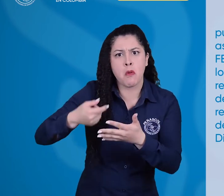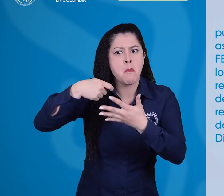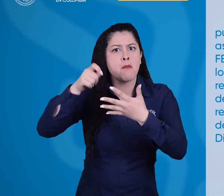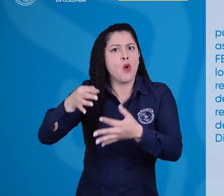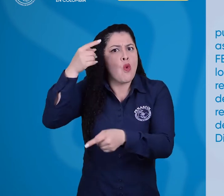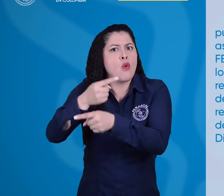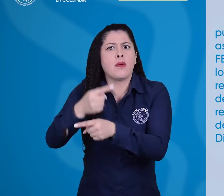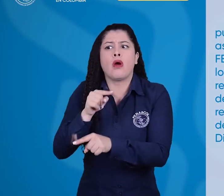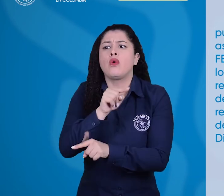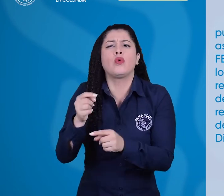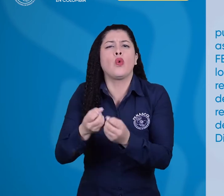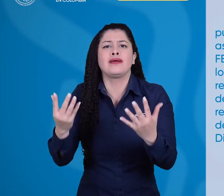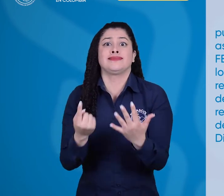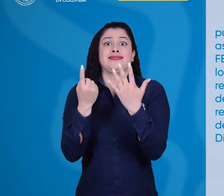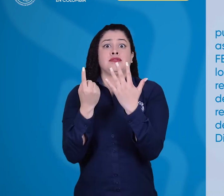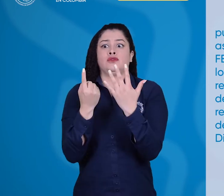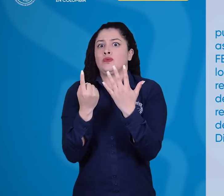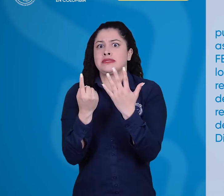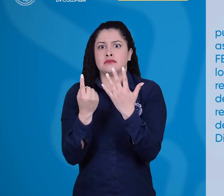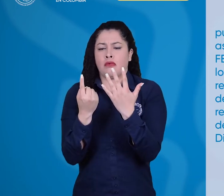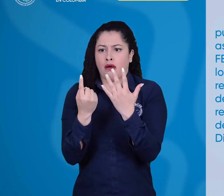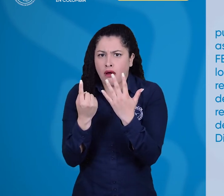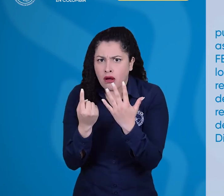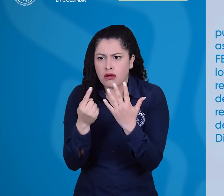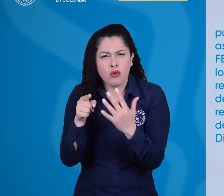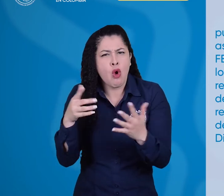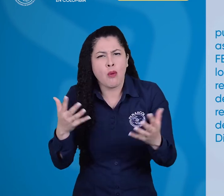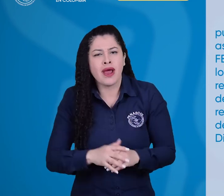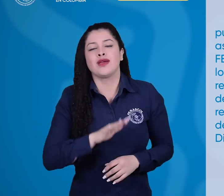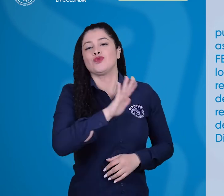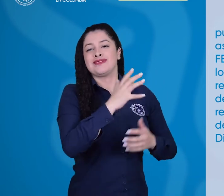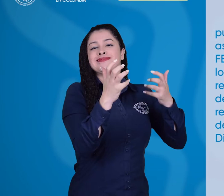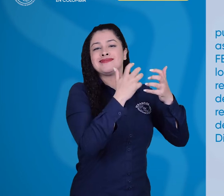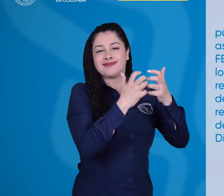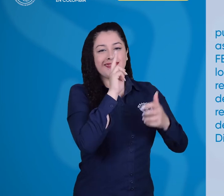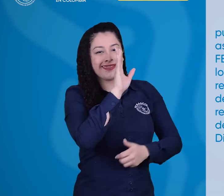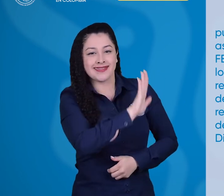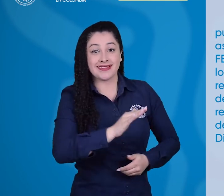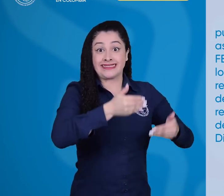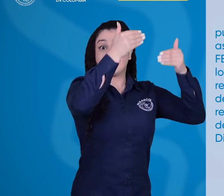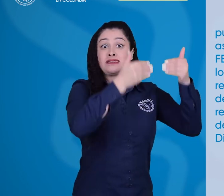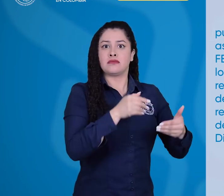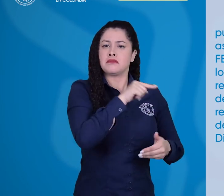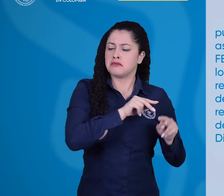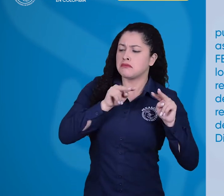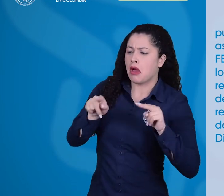reconocidas para el proceso de selección de representantes en el marco del Sistema Nacional de Discapacidad.